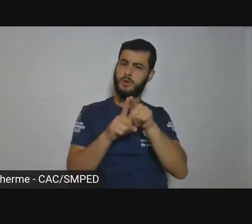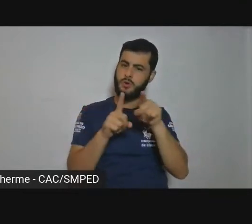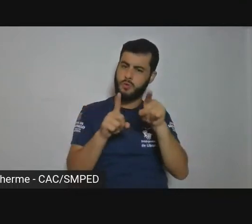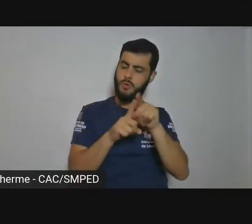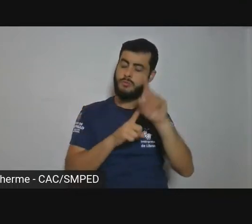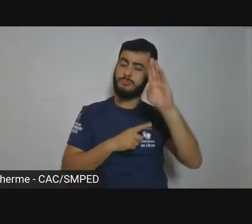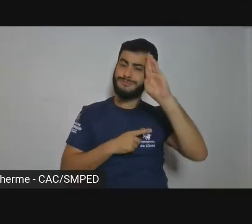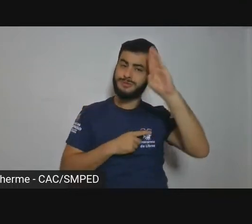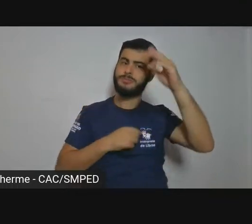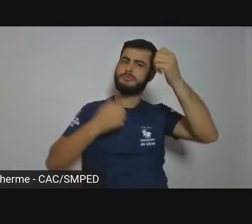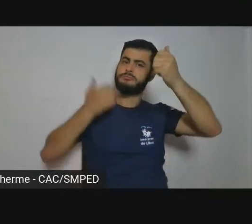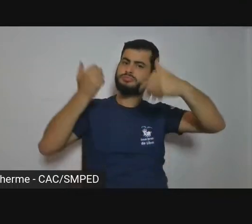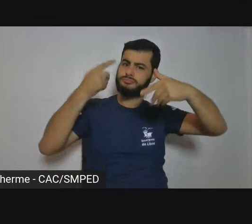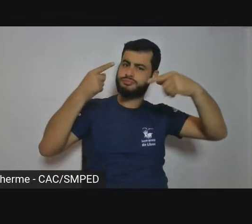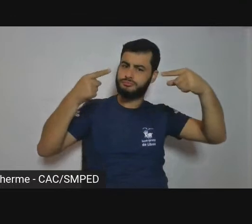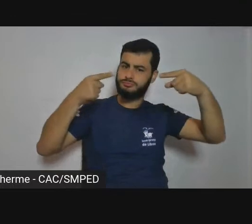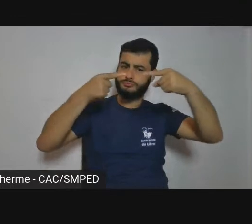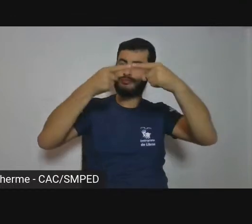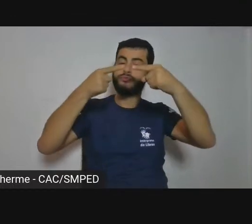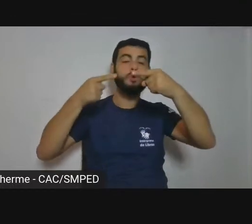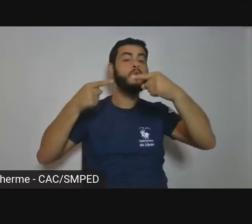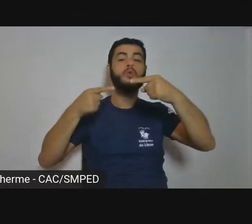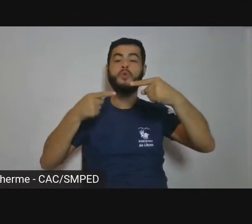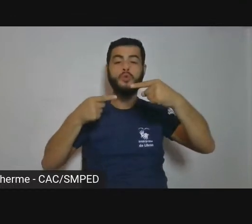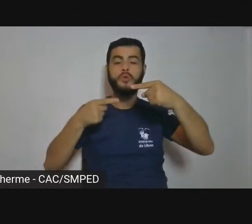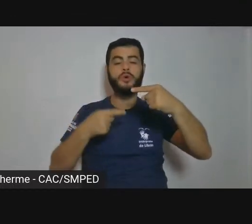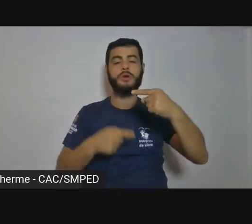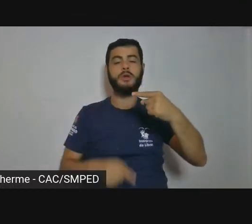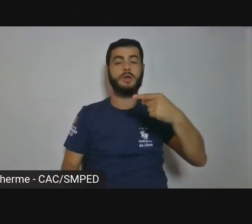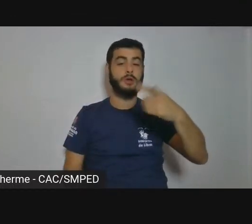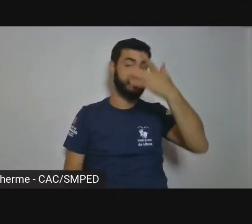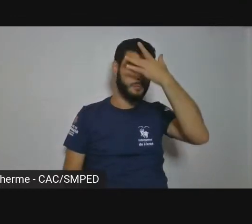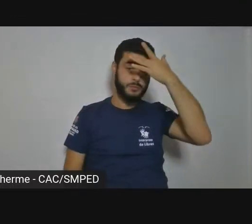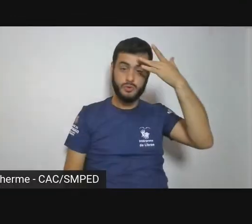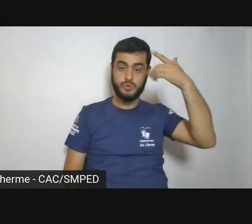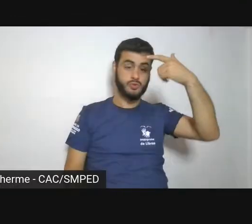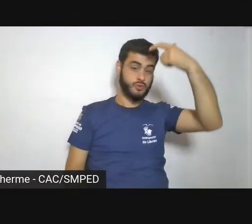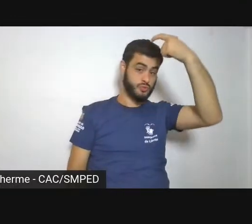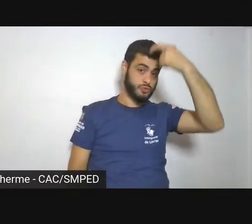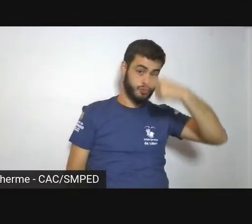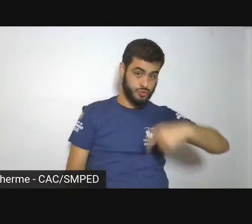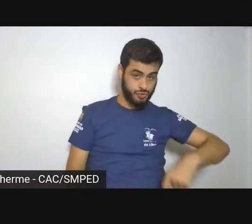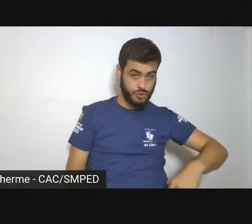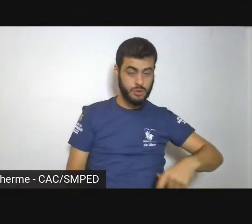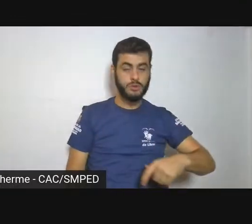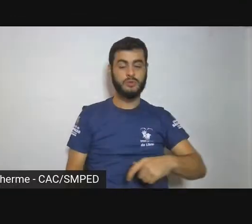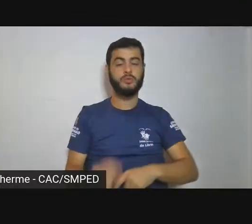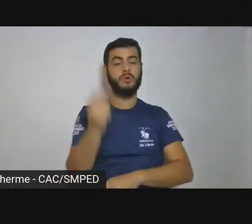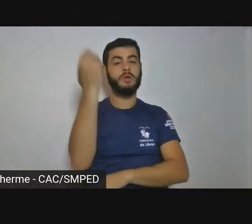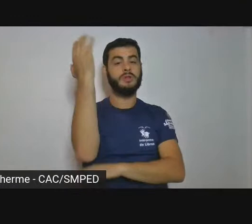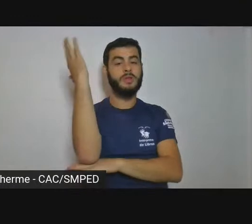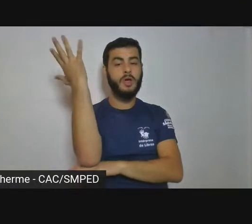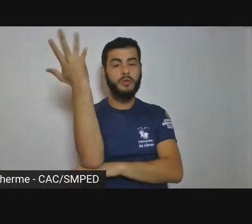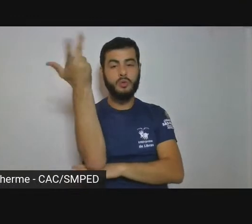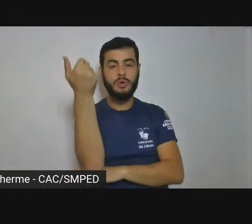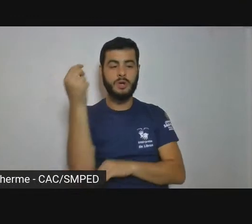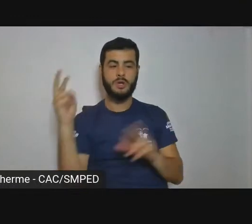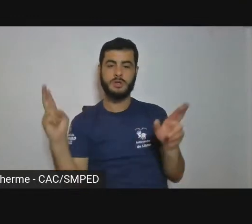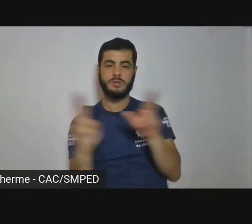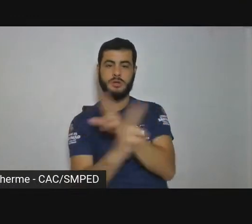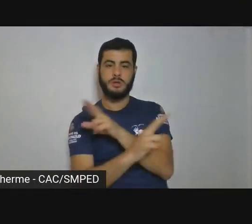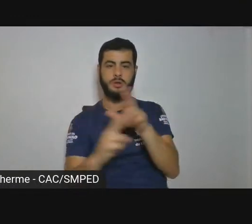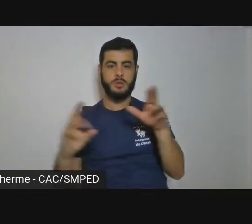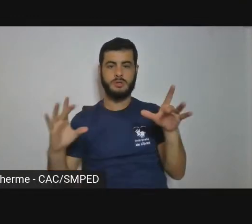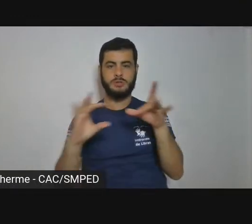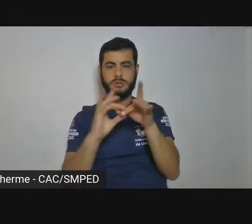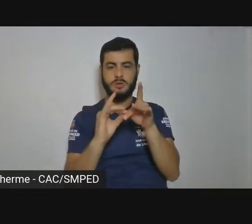sujeito-natureza. Quer dizer, o próprio fotógrafo, mas é o sujeito